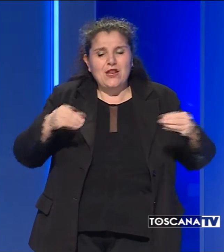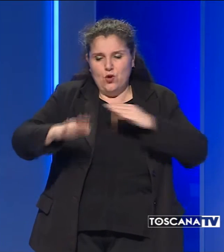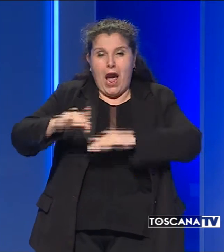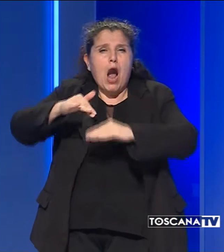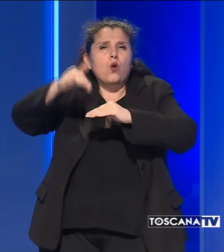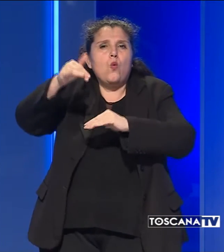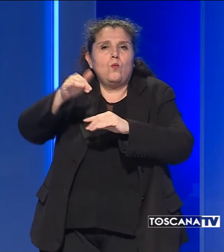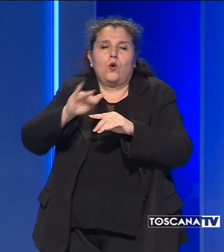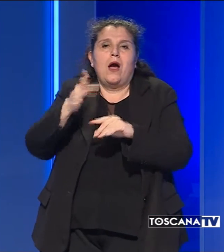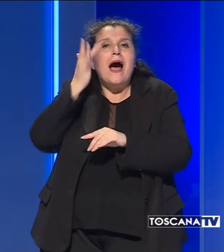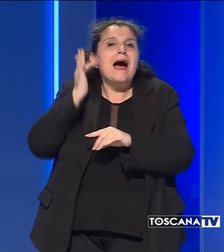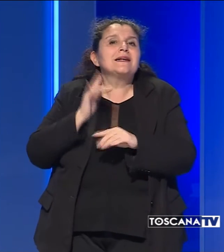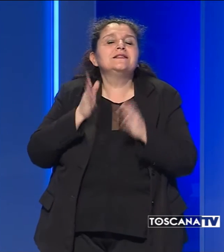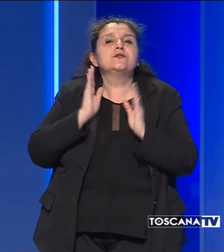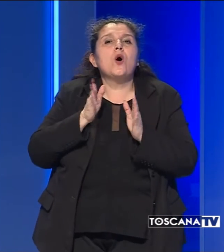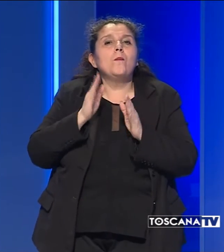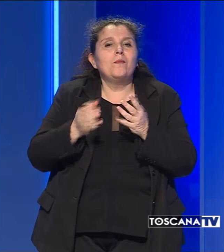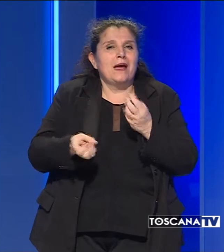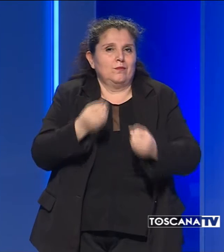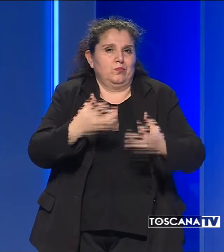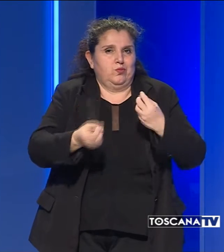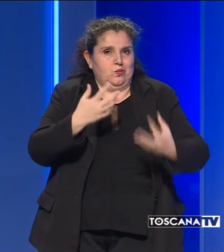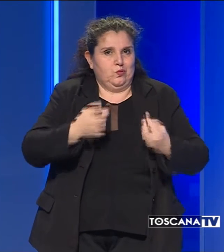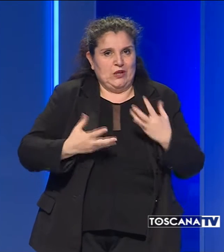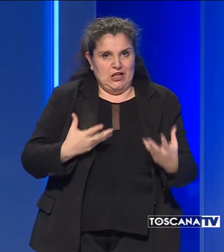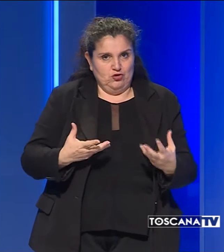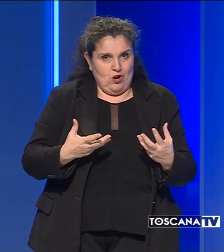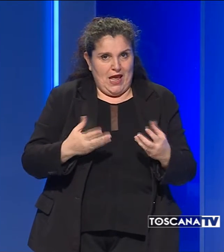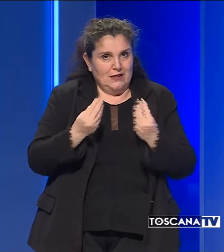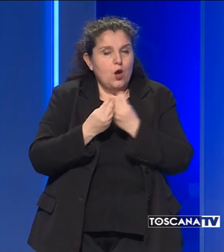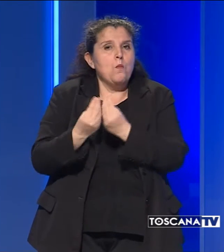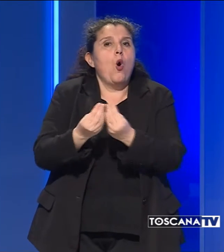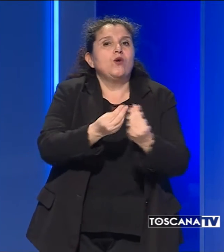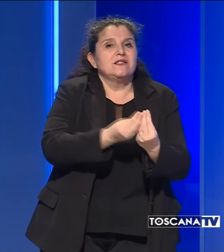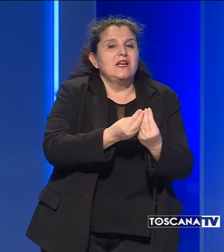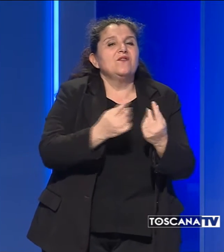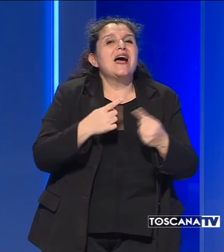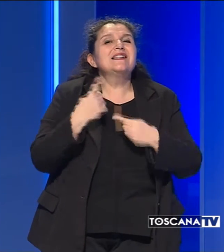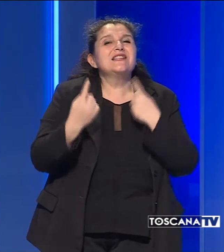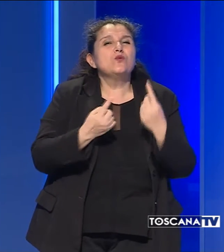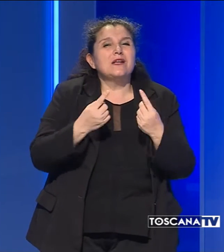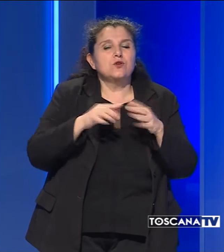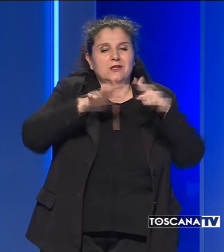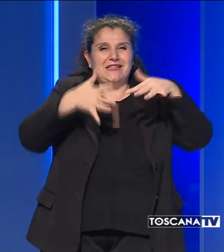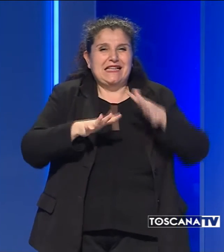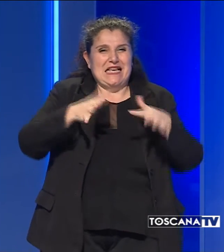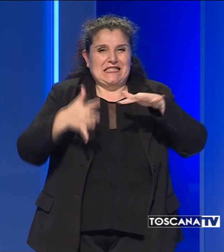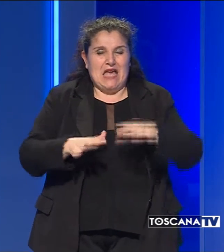legnoso a terra, pericoloso innesco di incendi boschivi e di fenomeni di dissesto.